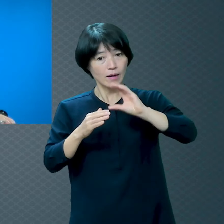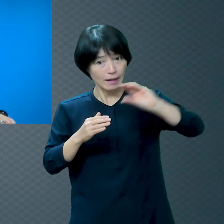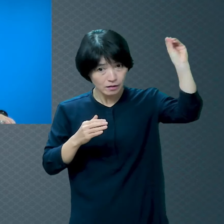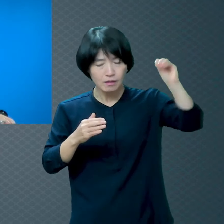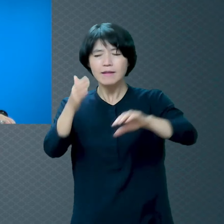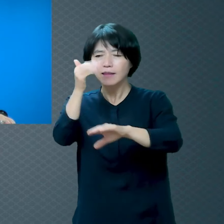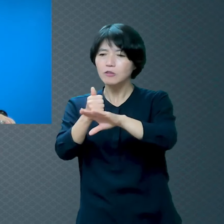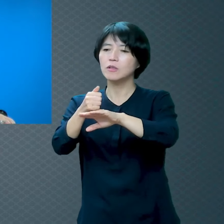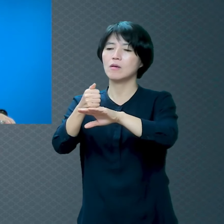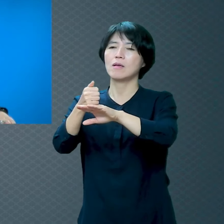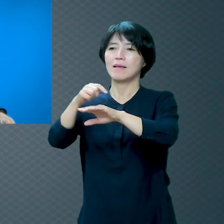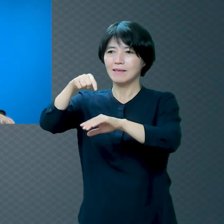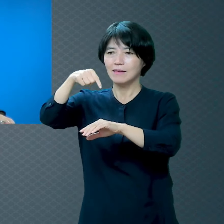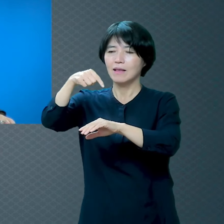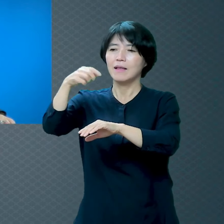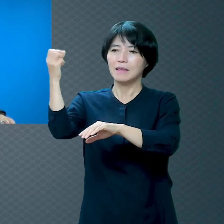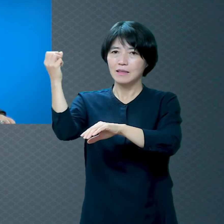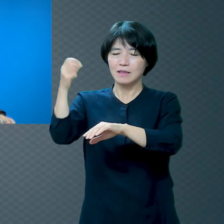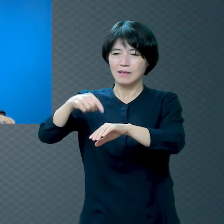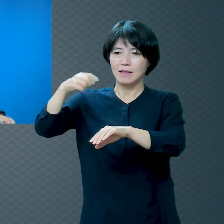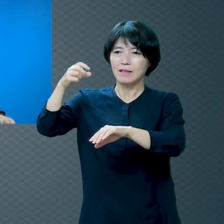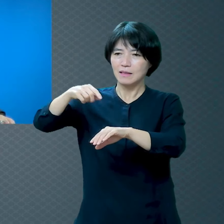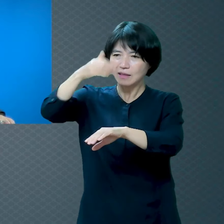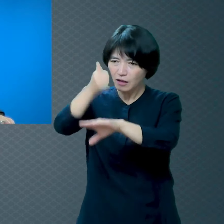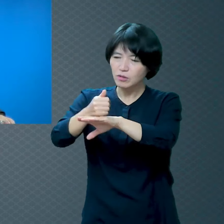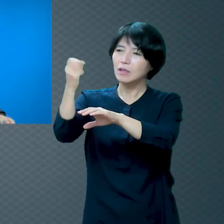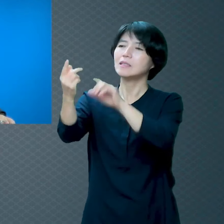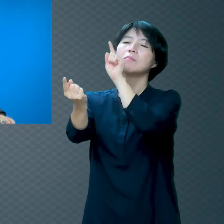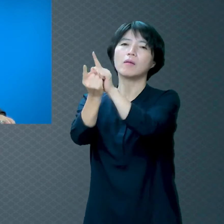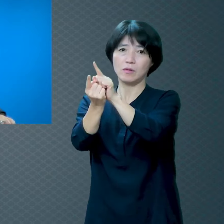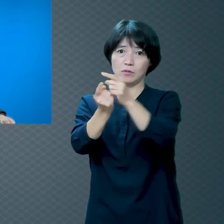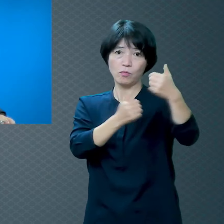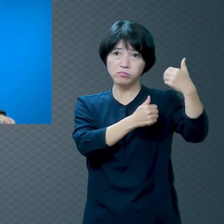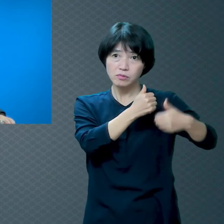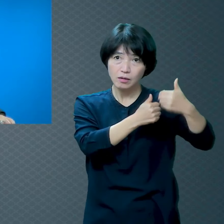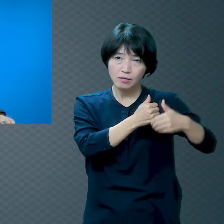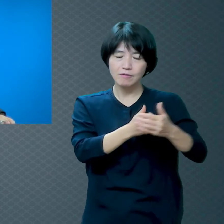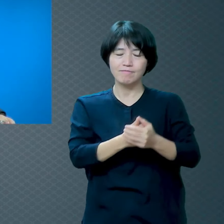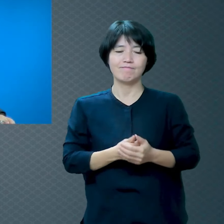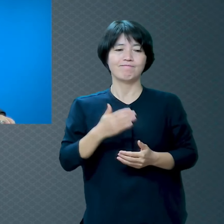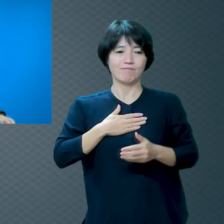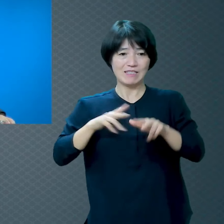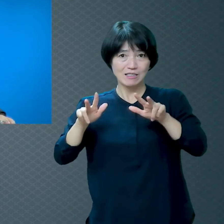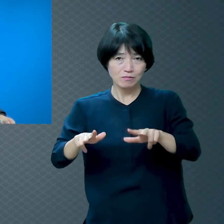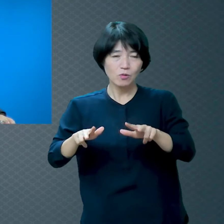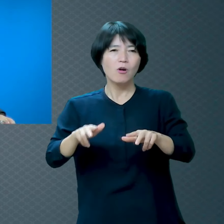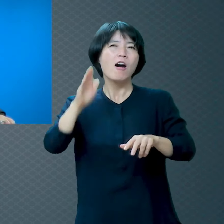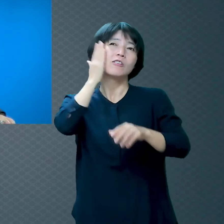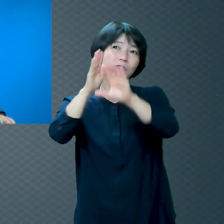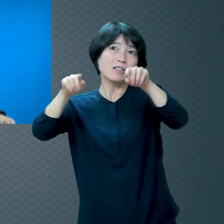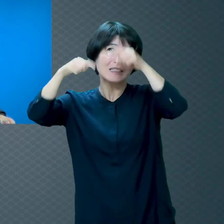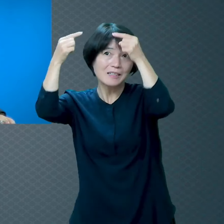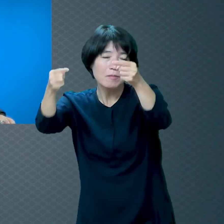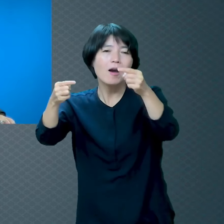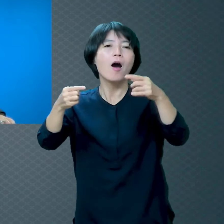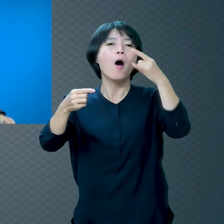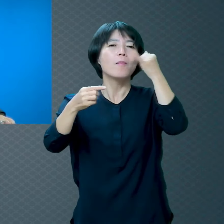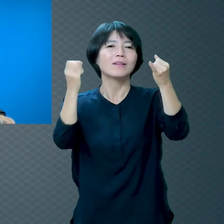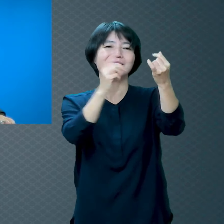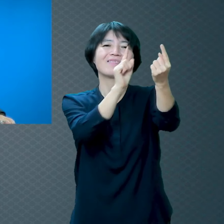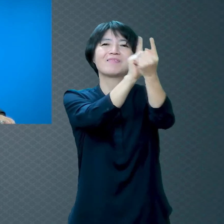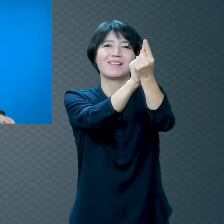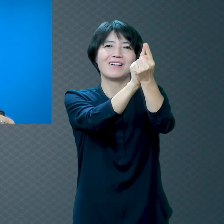저는 지금도 천국에 가서 저희 어머님 만날 걸 기대하고 삽니다 다시 만날 거니까